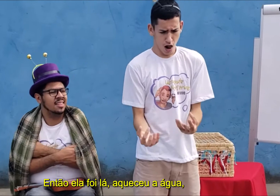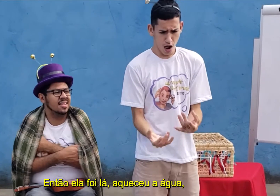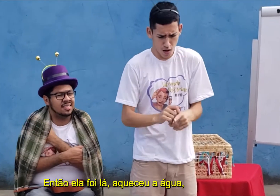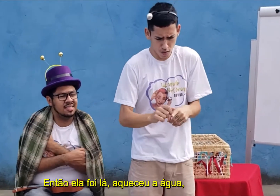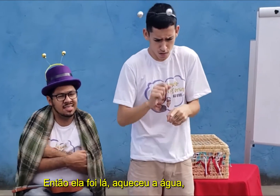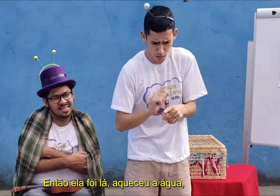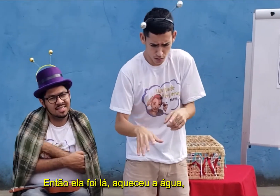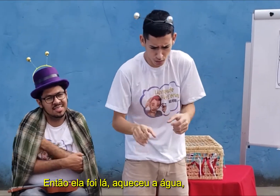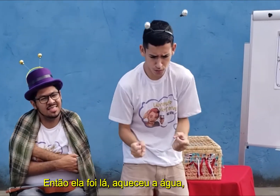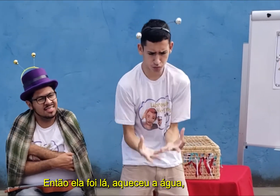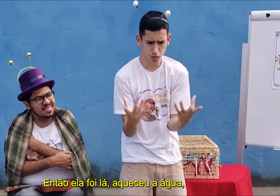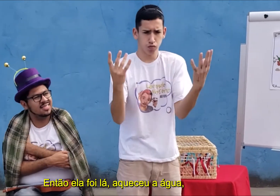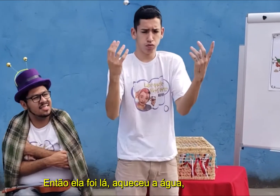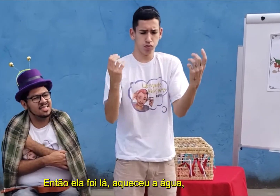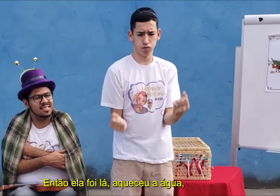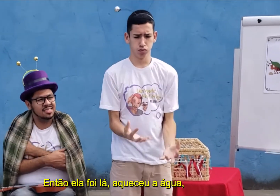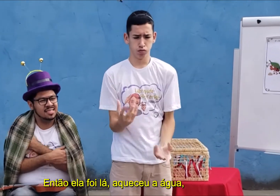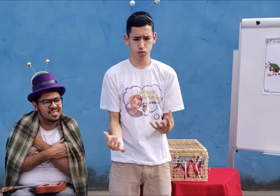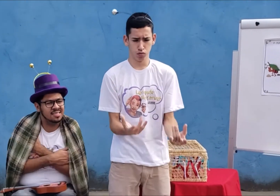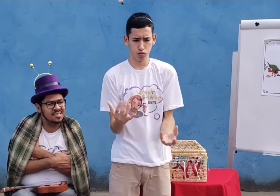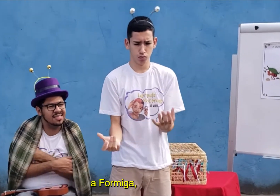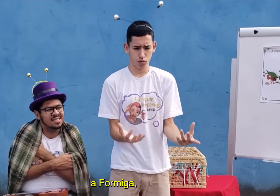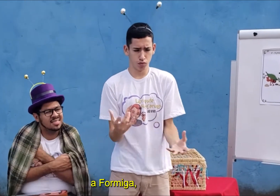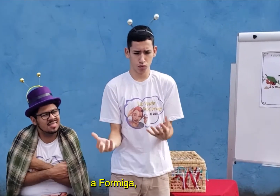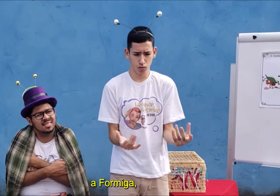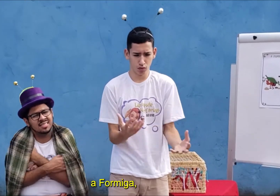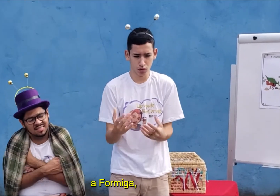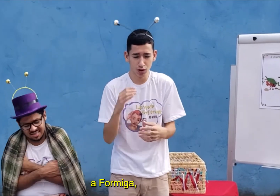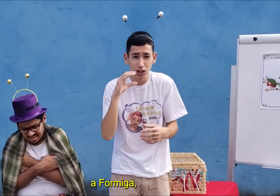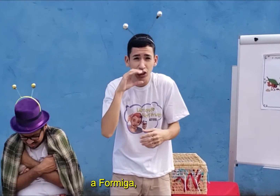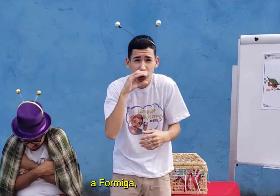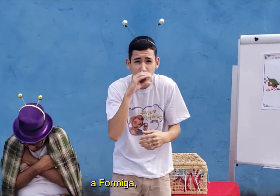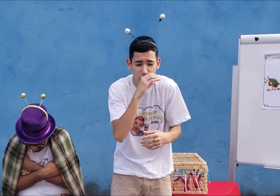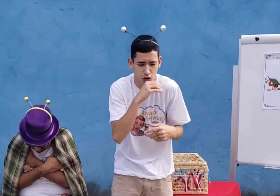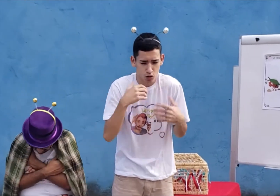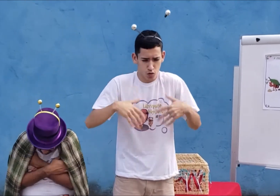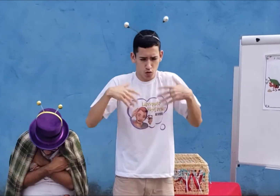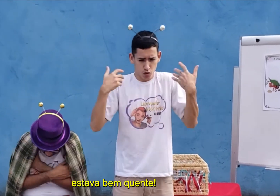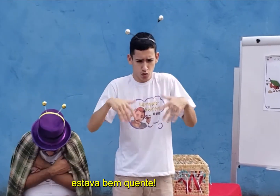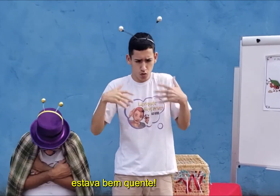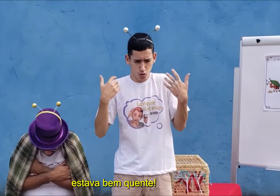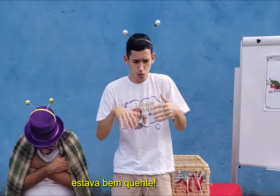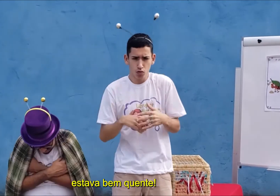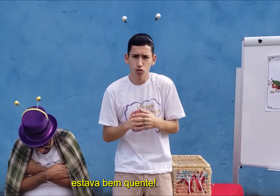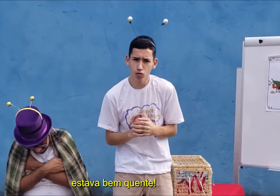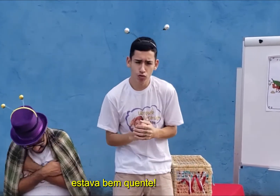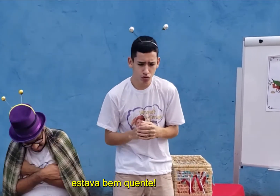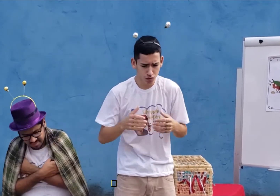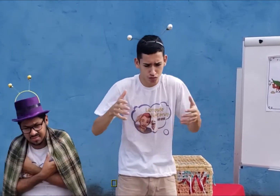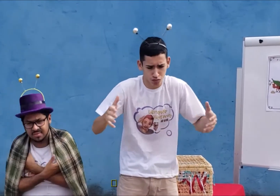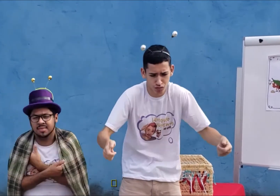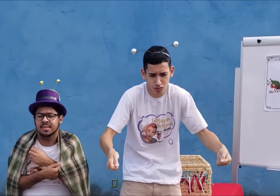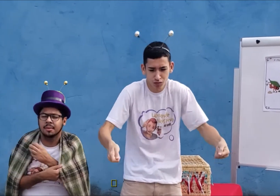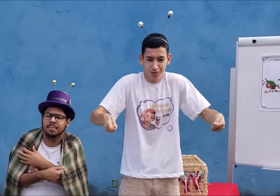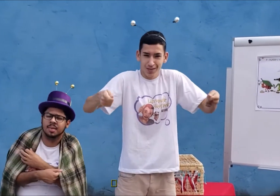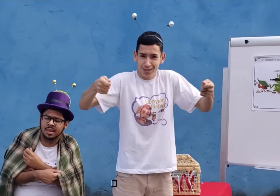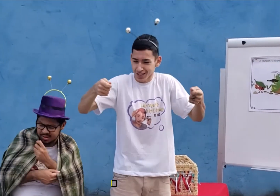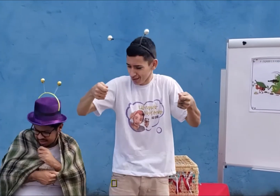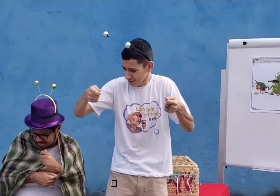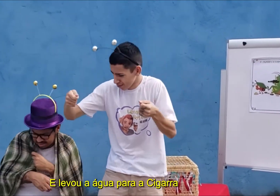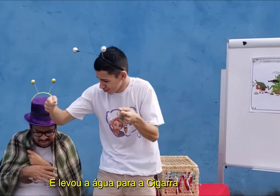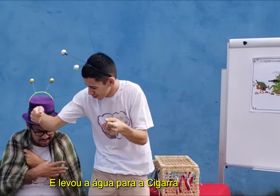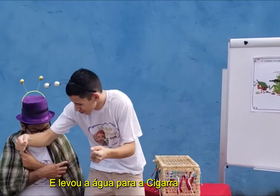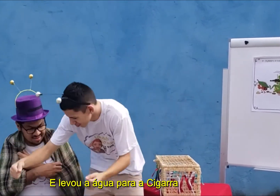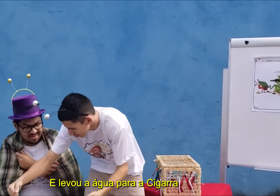Então ela foi lá, aqueceu a água, a formiga. Estava bem quente. Pedro segura a bacia